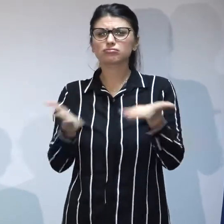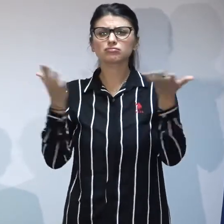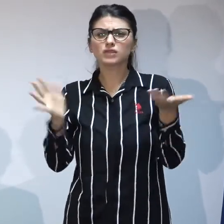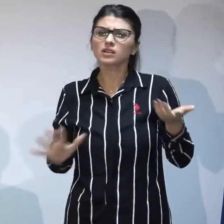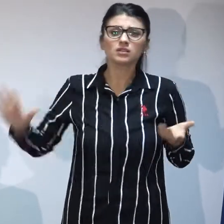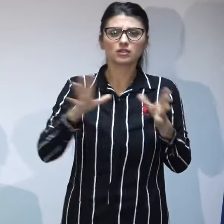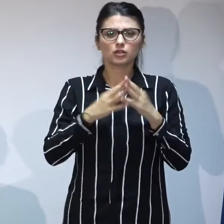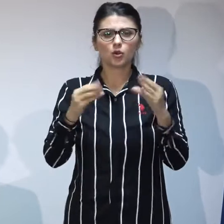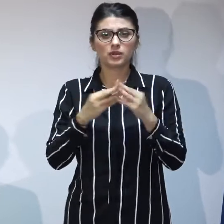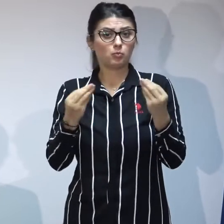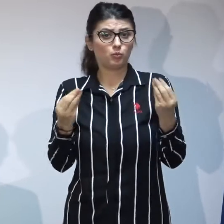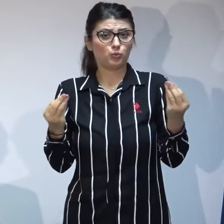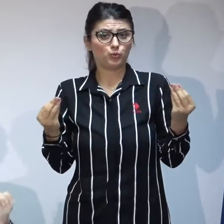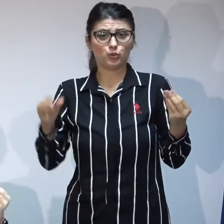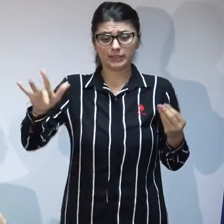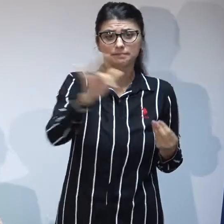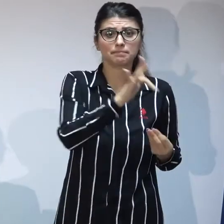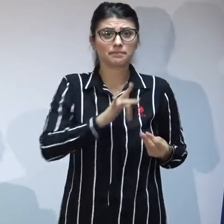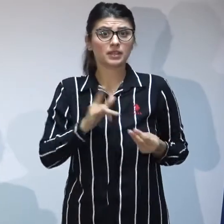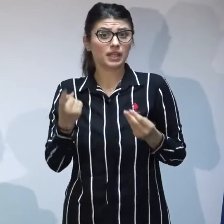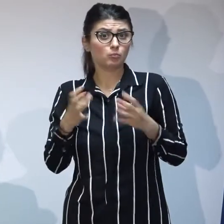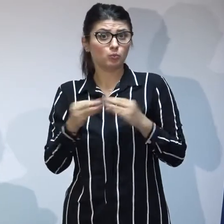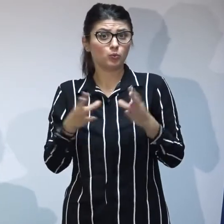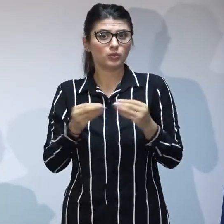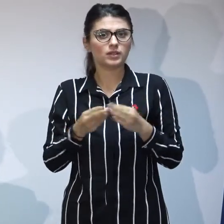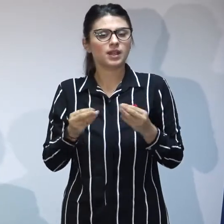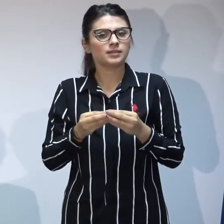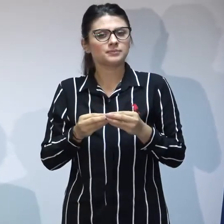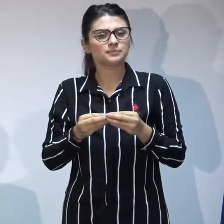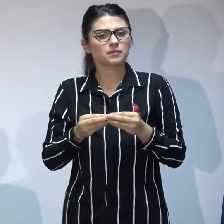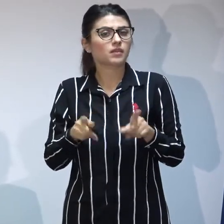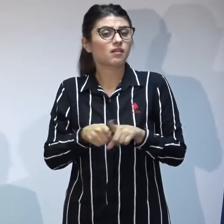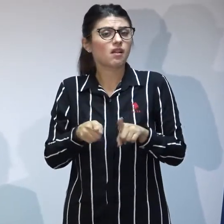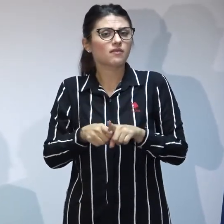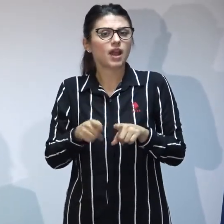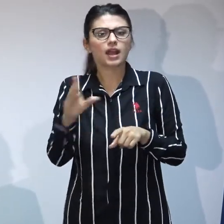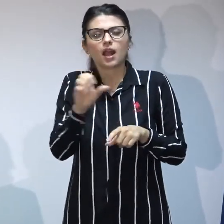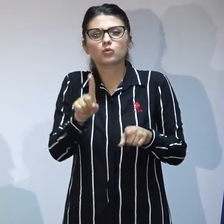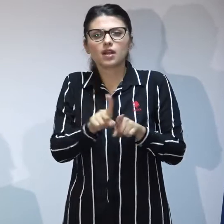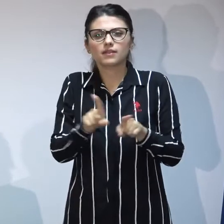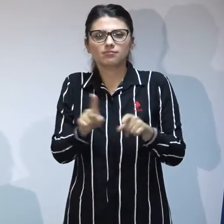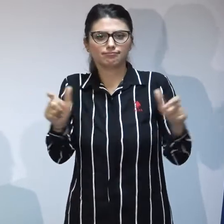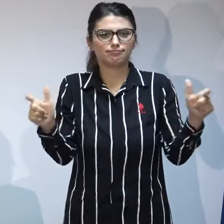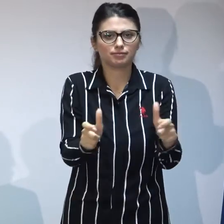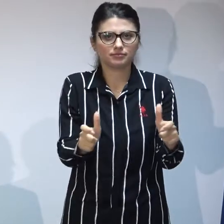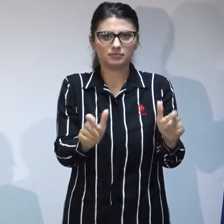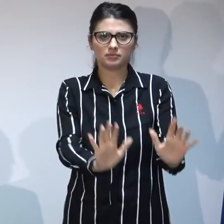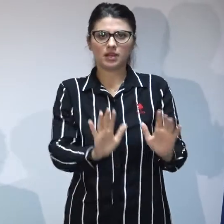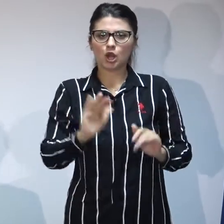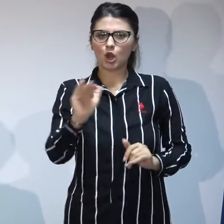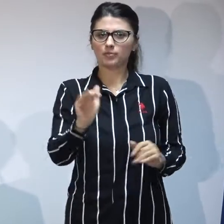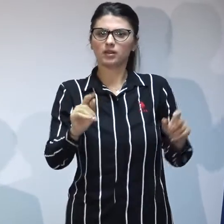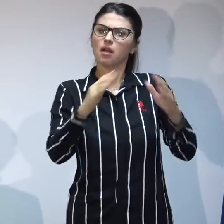direcții ca și cauză de reținerea copiilor în sistem. Alte